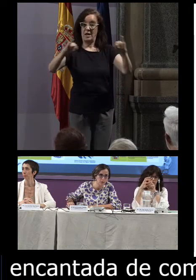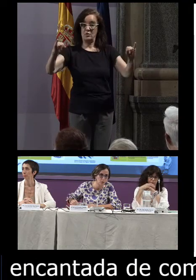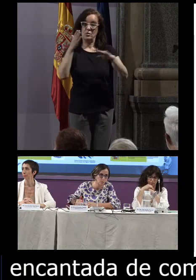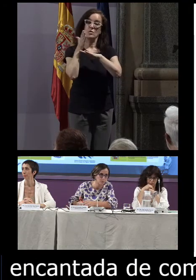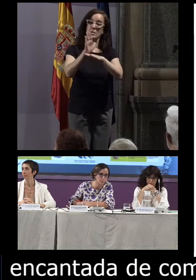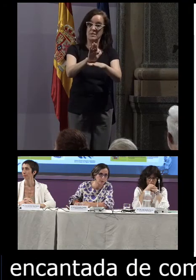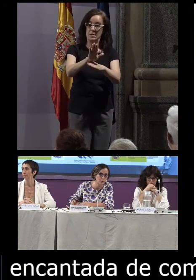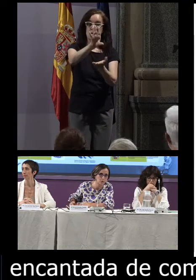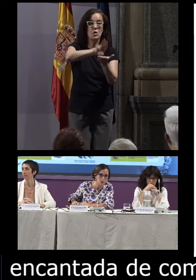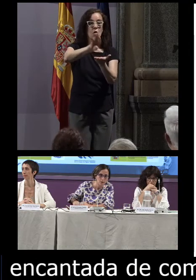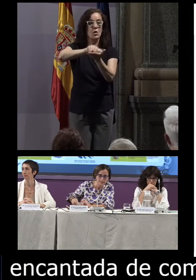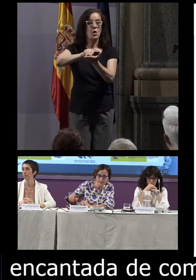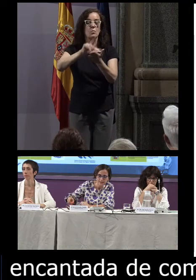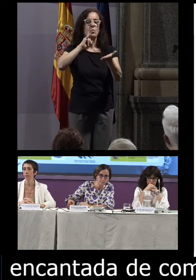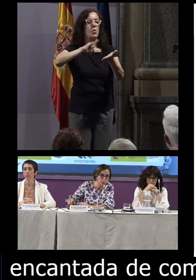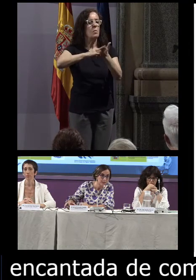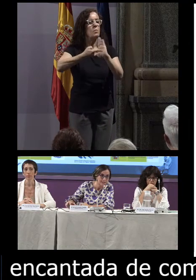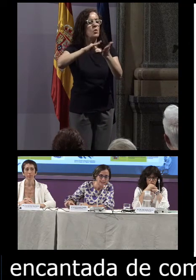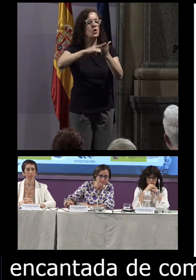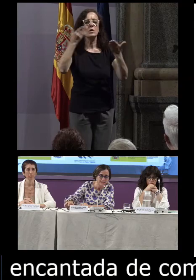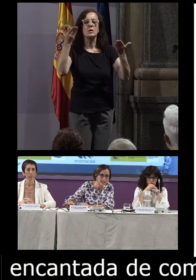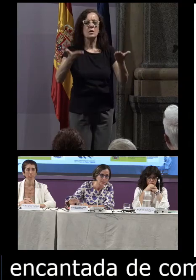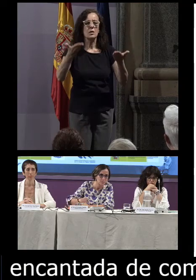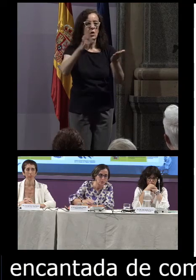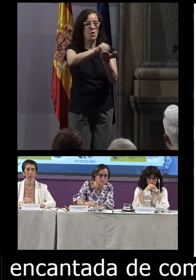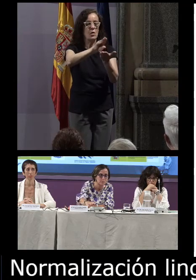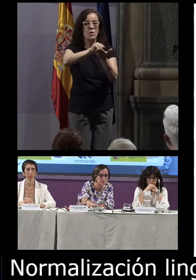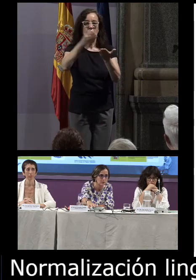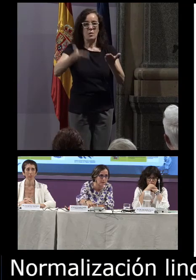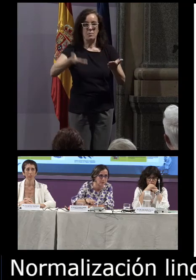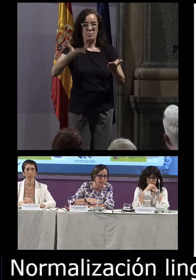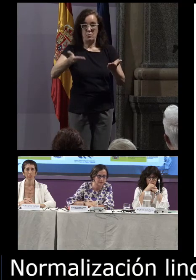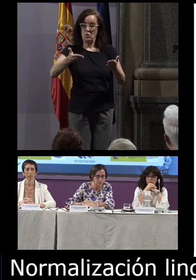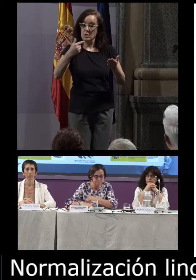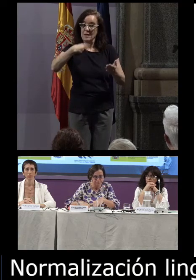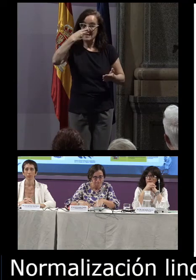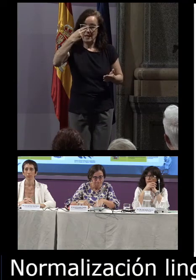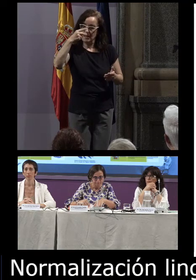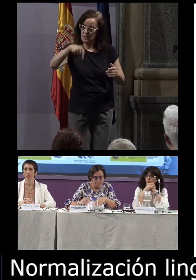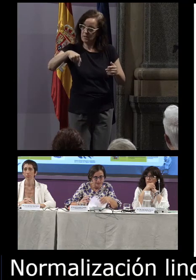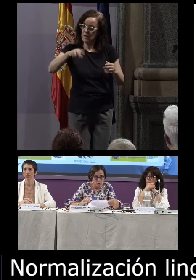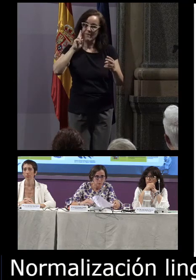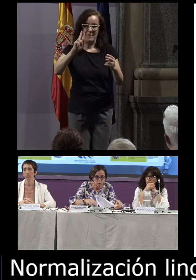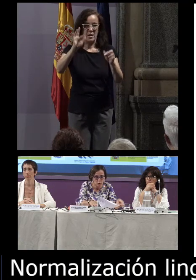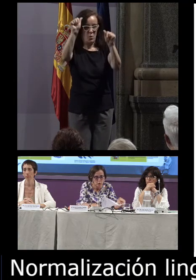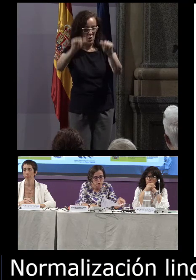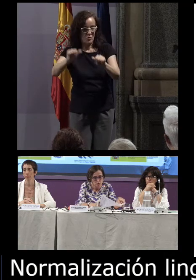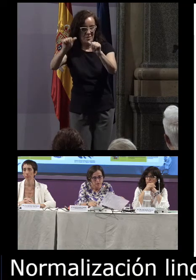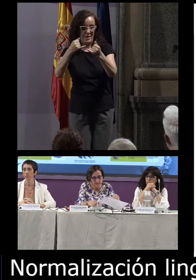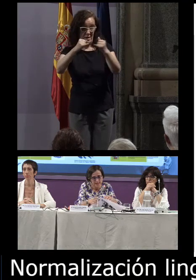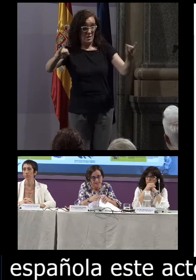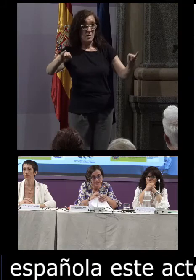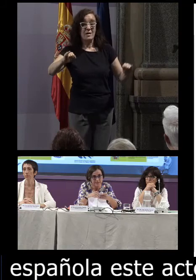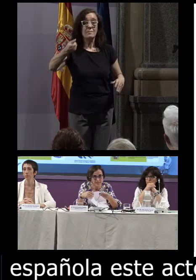presentación del Corpus de un proyecto tan importante y tan interesante como iremos viendo a lo largo del acto. Como todos